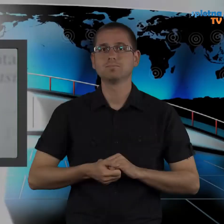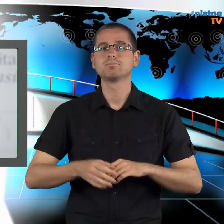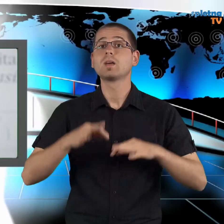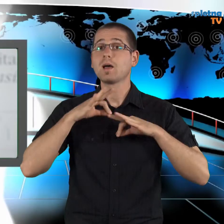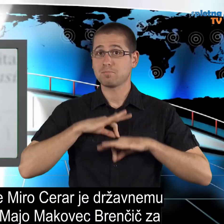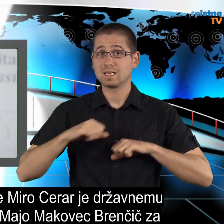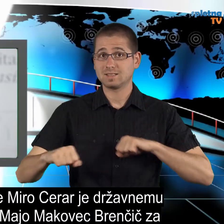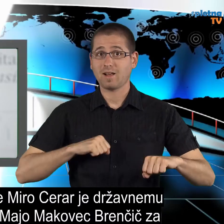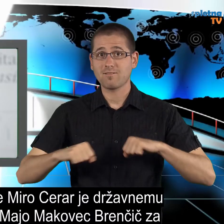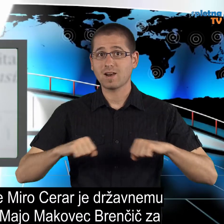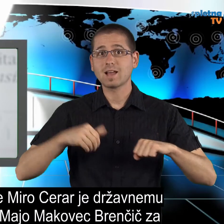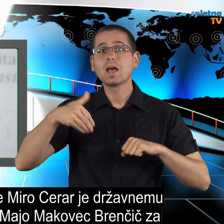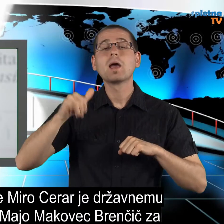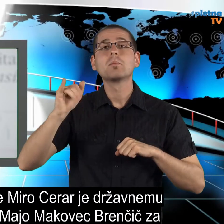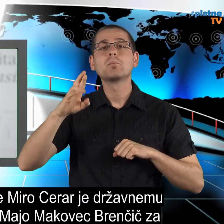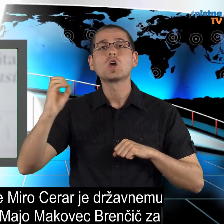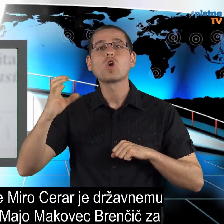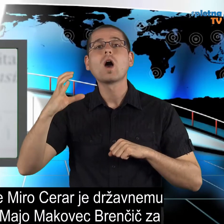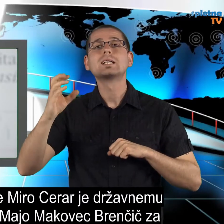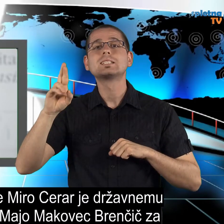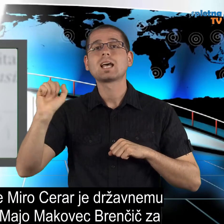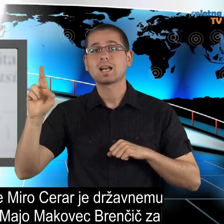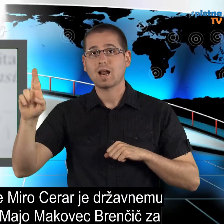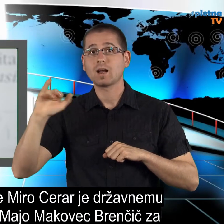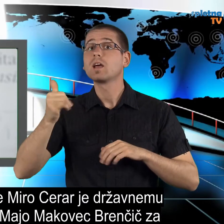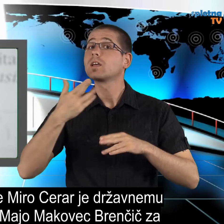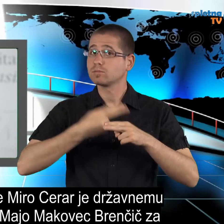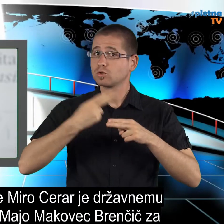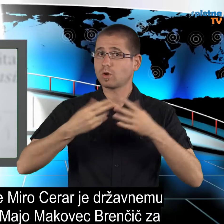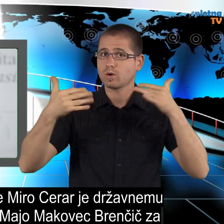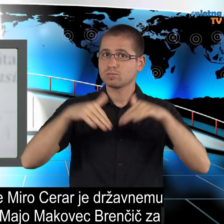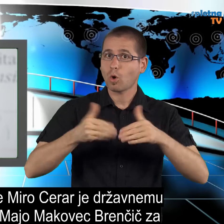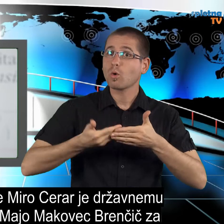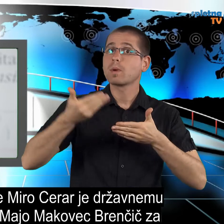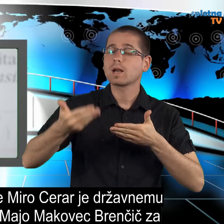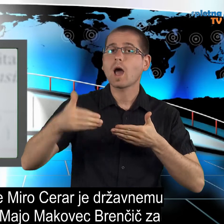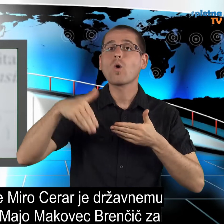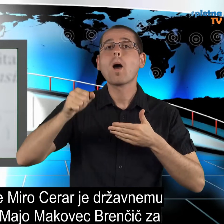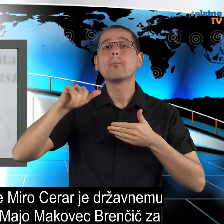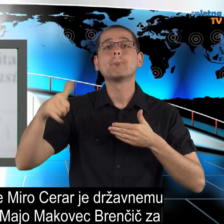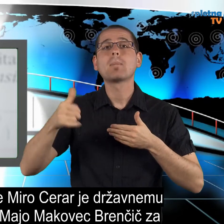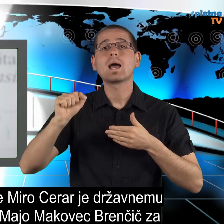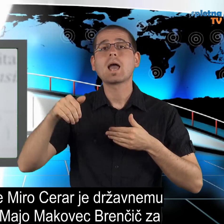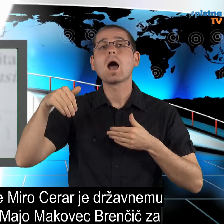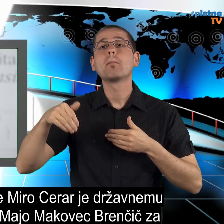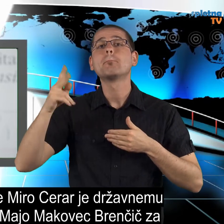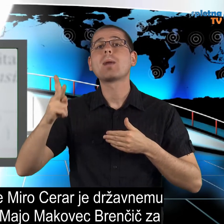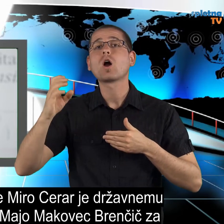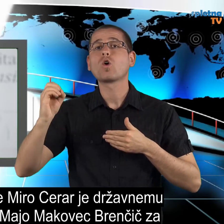Predsednik vlade Miro Cerar je državnemu zboru predlagal Majo Makovec-Brenčič za ministrico za izobraževanje,